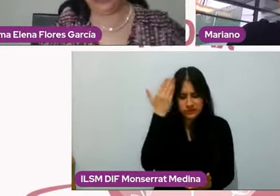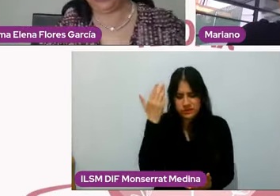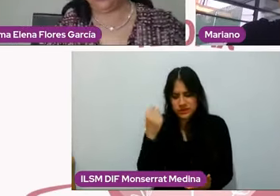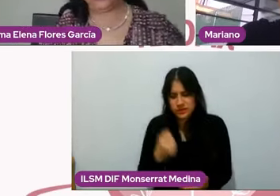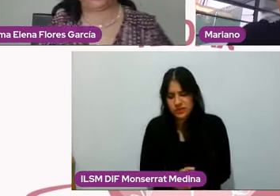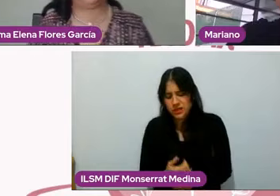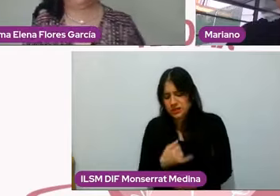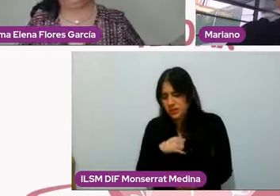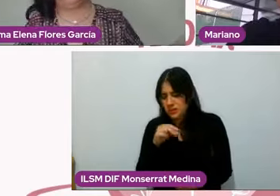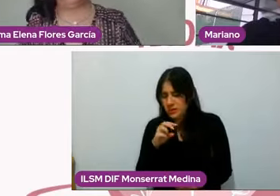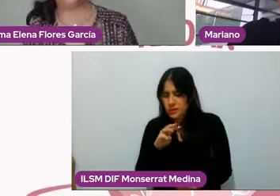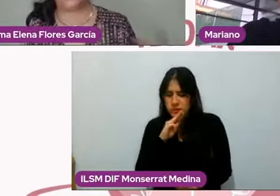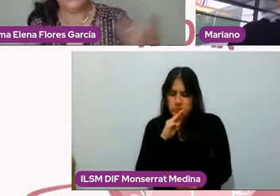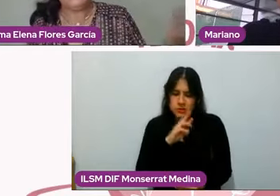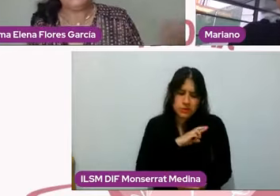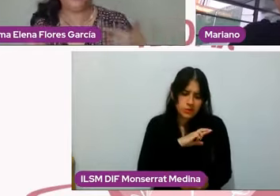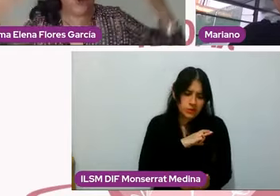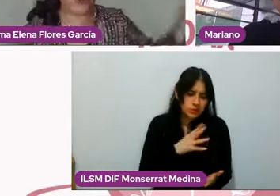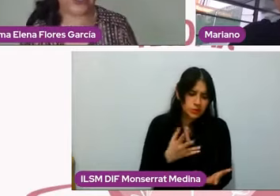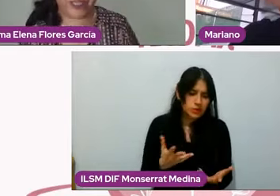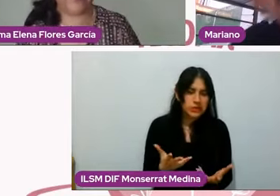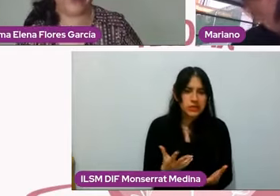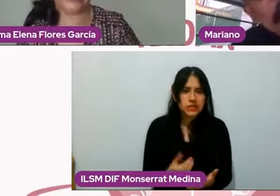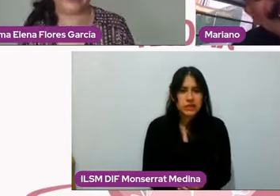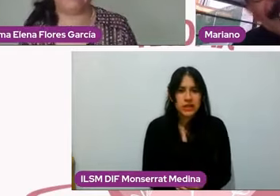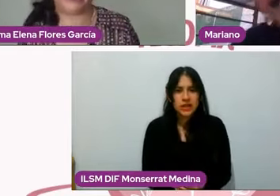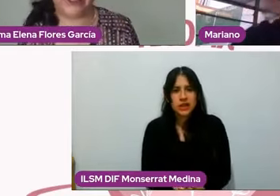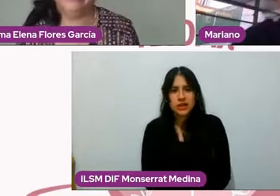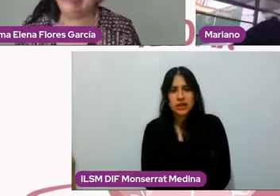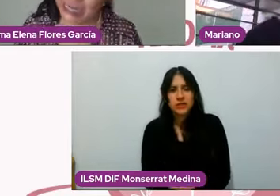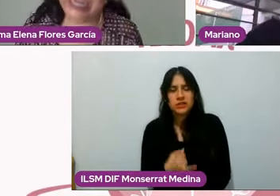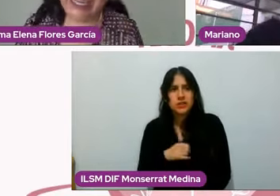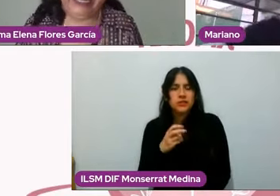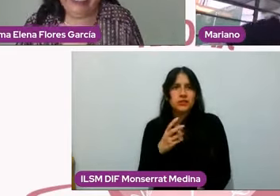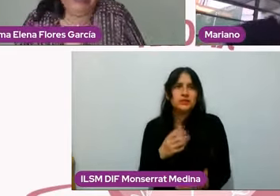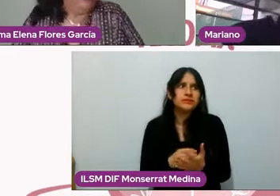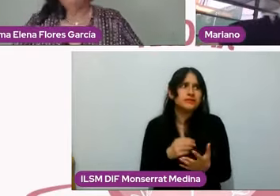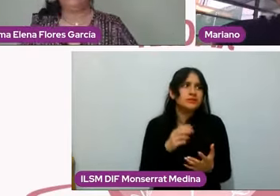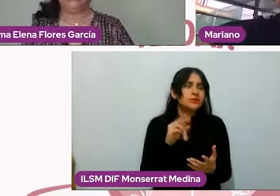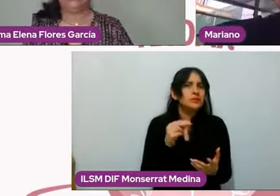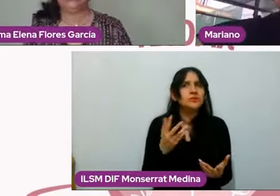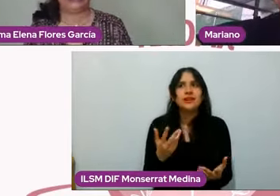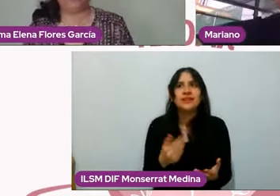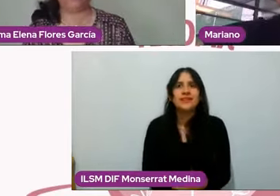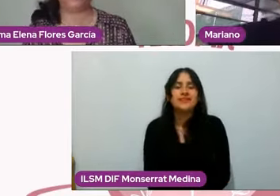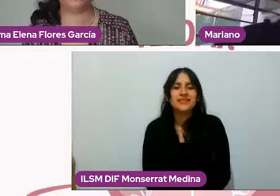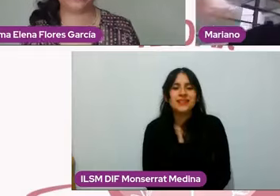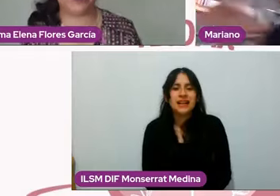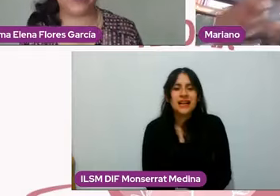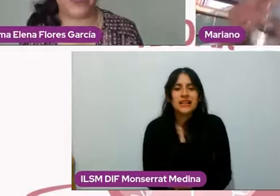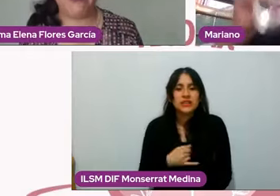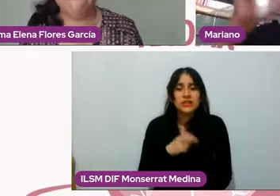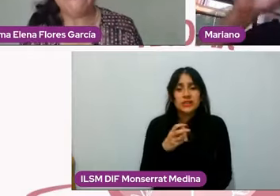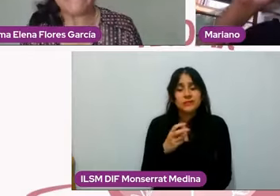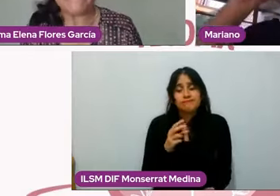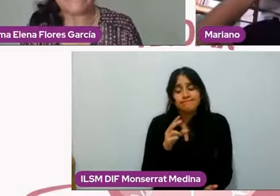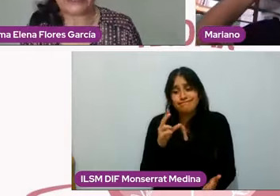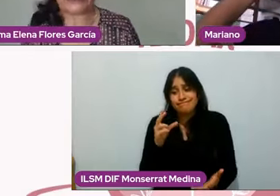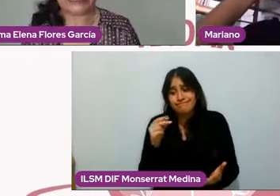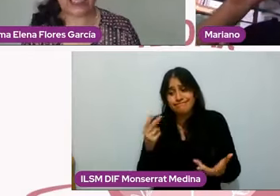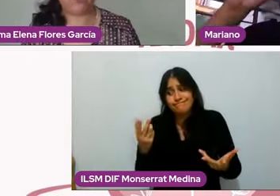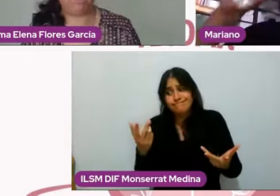soltera de dos hijos, yo no consigo ese espacio, ¿no? La neta es que yo no consigo ese espacio de